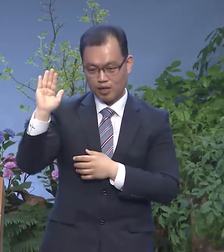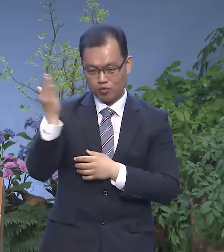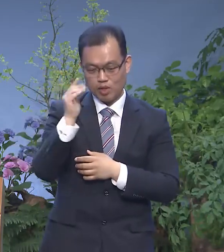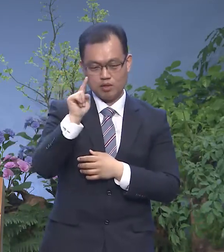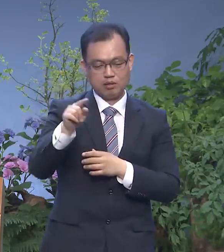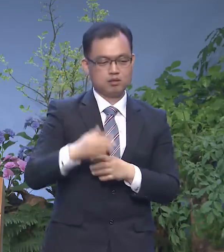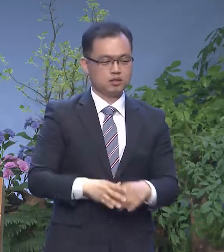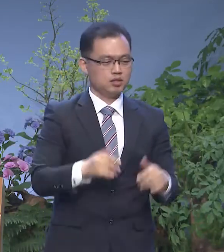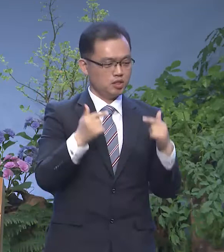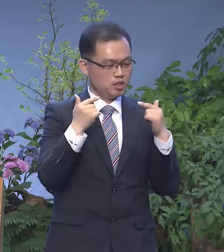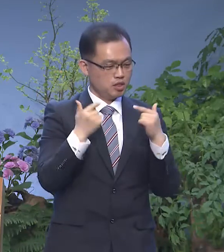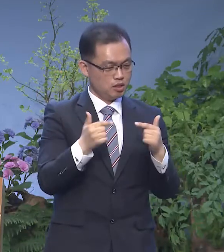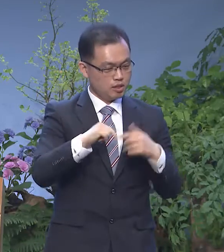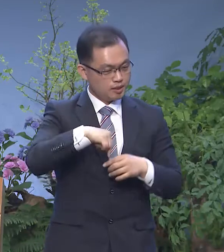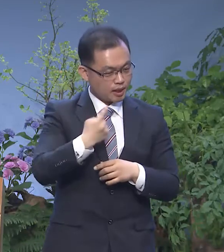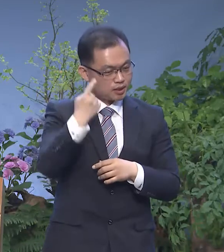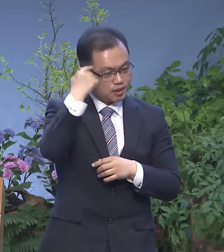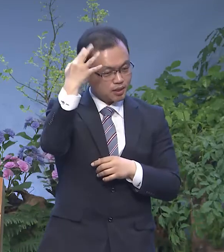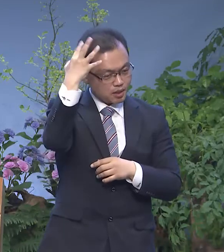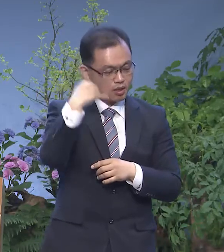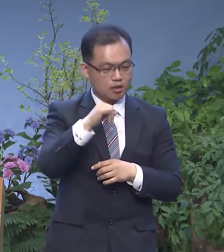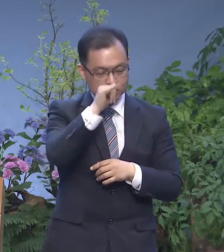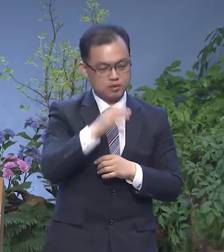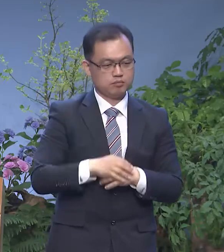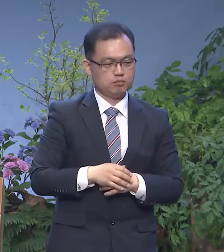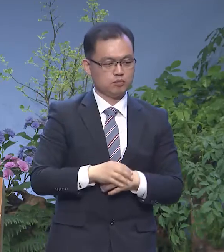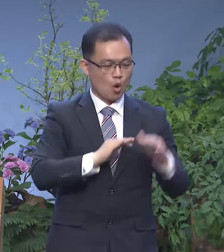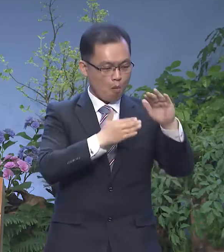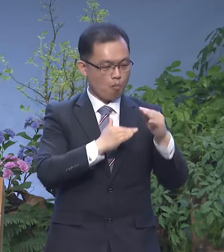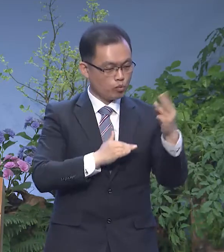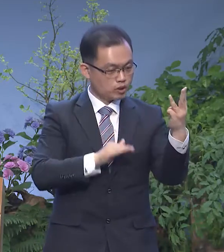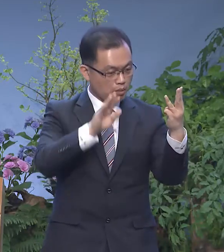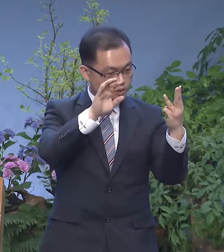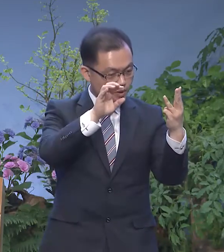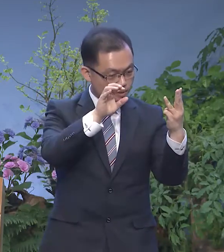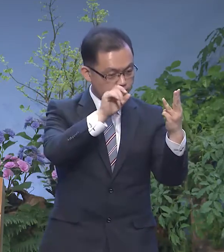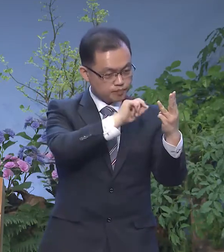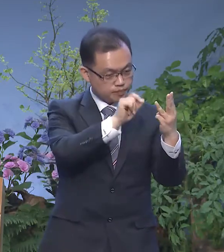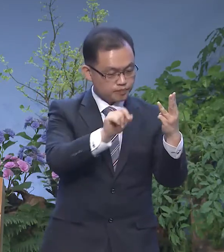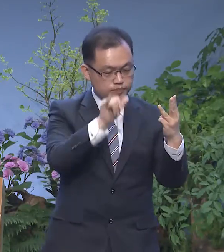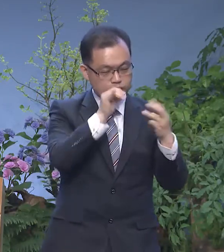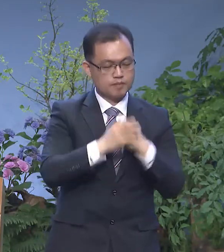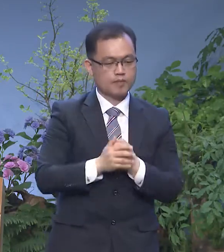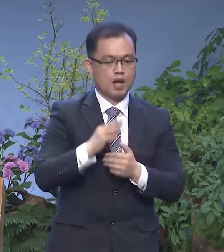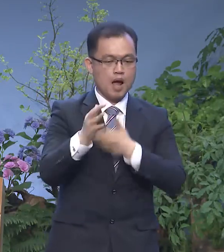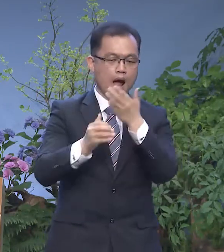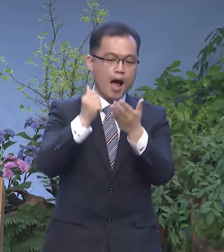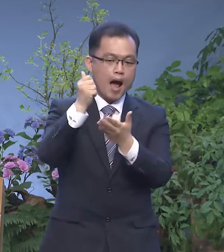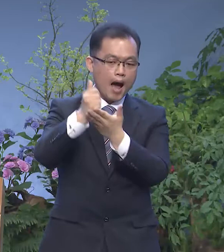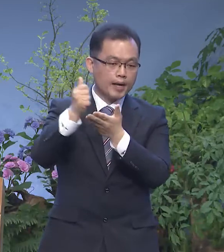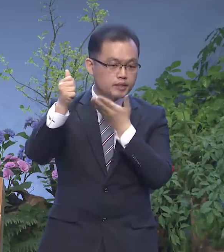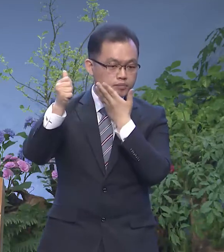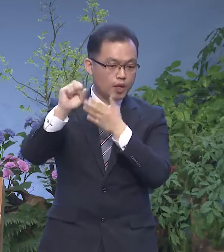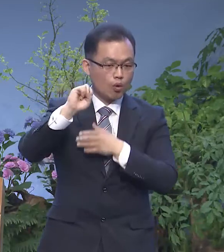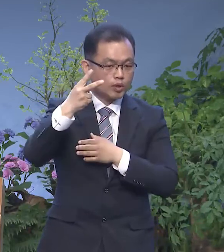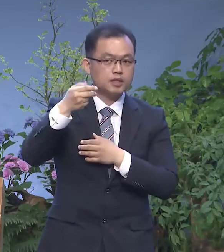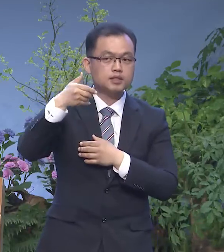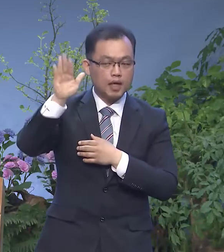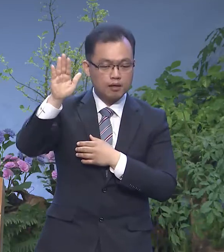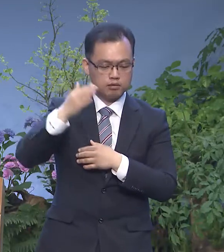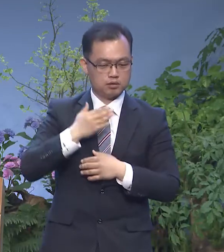늘 기억하고 계셨습니다 3절에도 이렇게 말씀하고 있습니다 하나님께로 돌아가실 것을 아시고